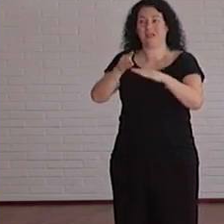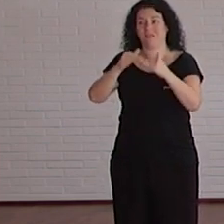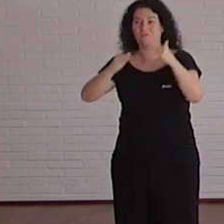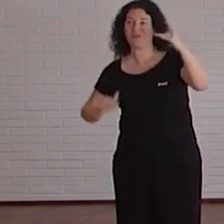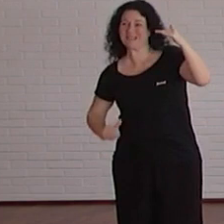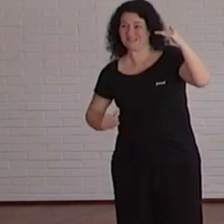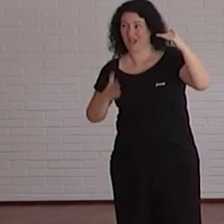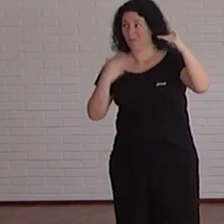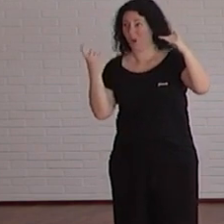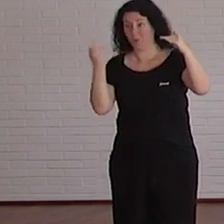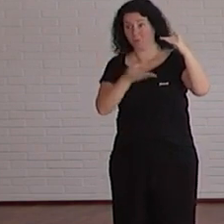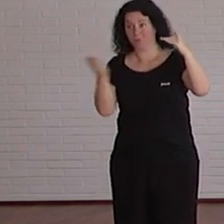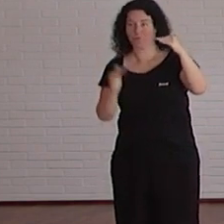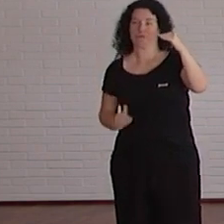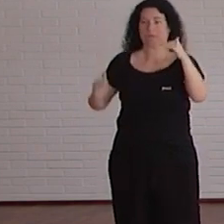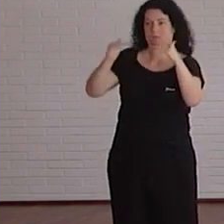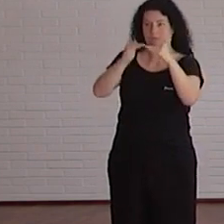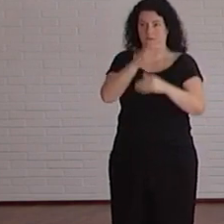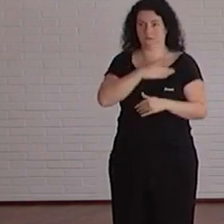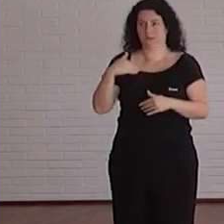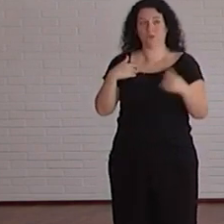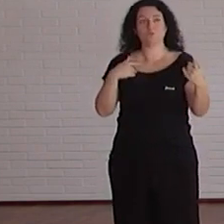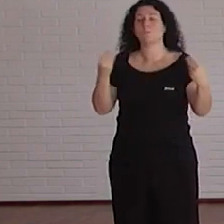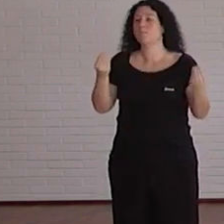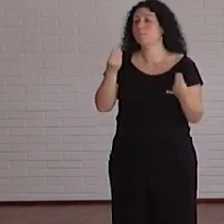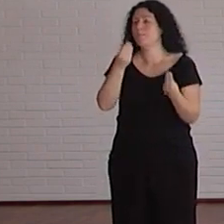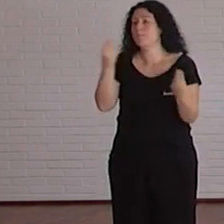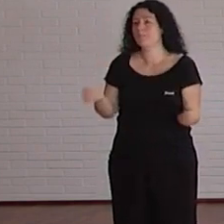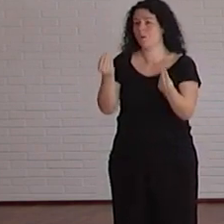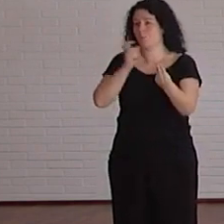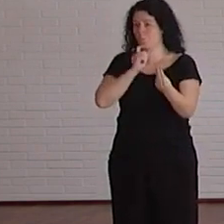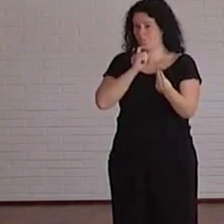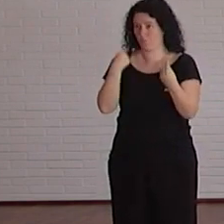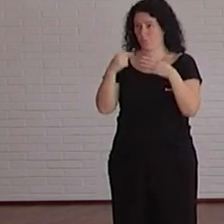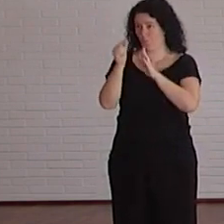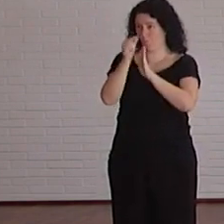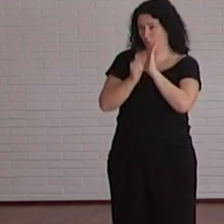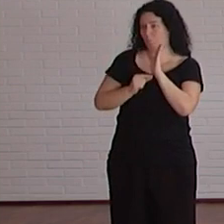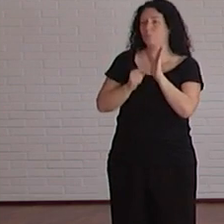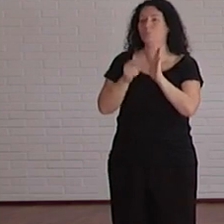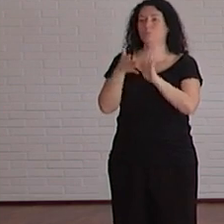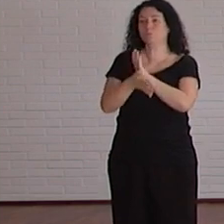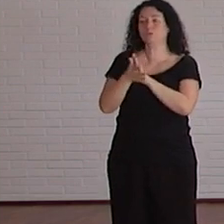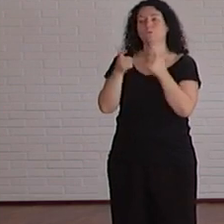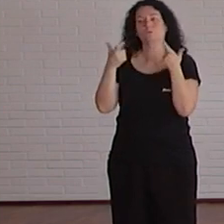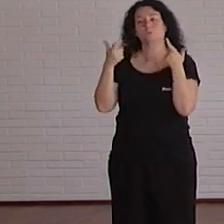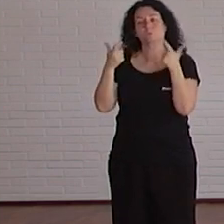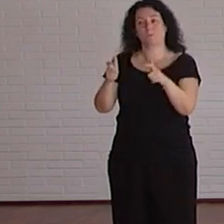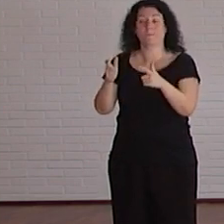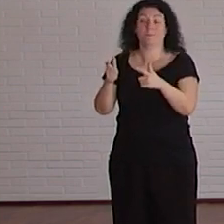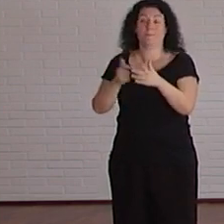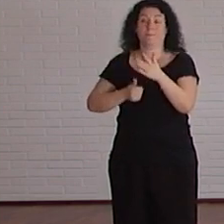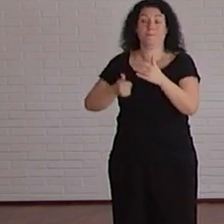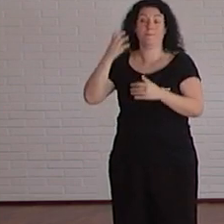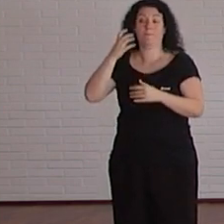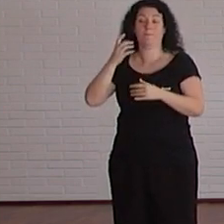Una de las iniciativas de mejora de la accesibilidad digital que se ha impulsado desde el Vicerrectorado de Transformación Digital con la ayuda de aulas del